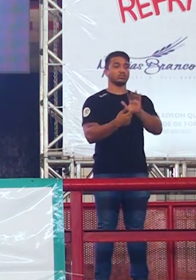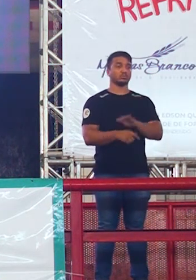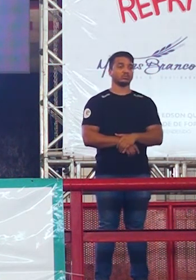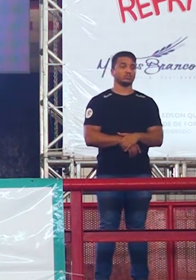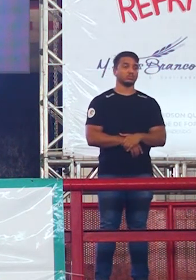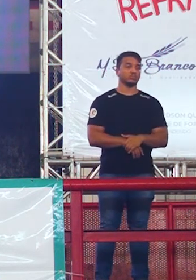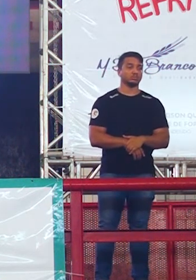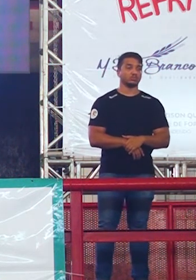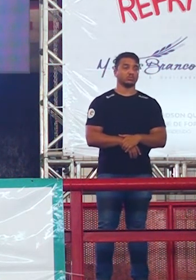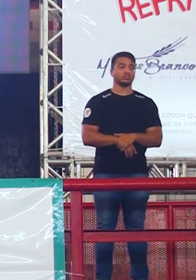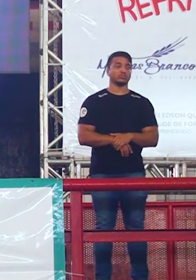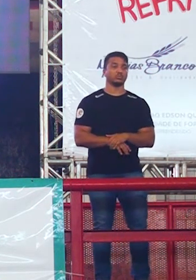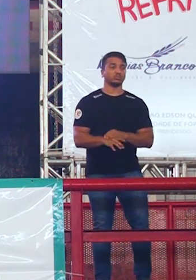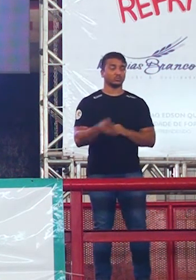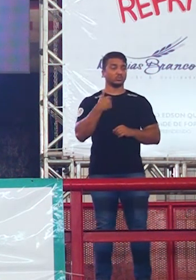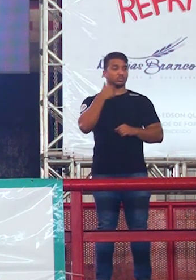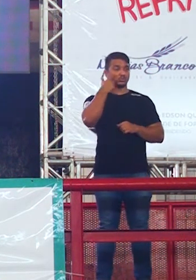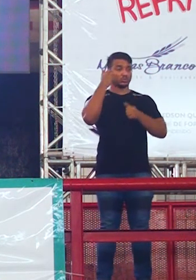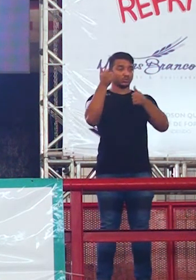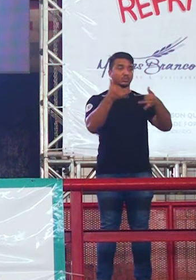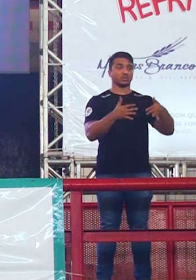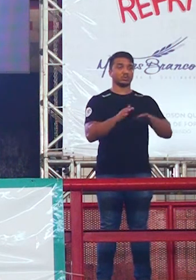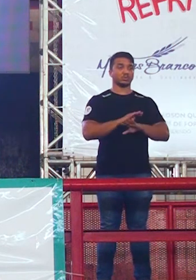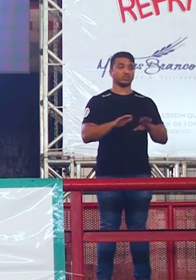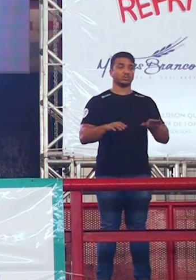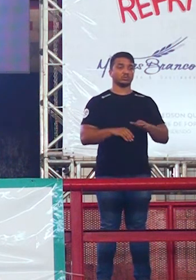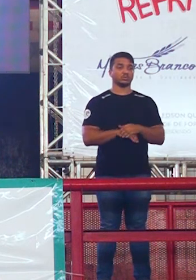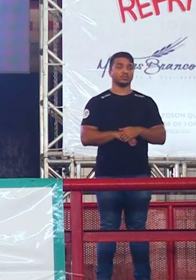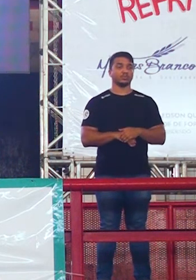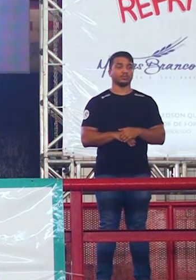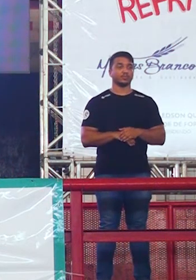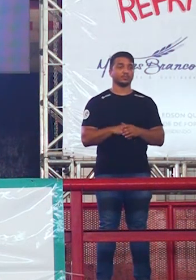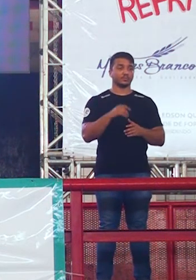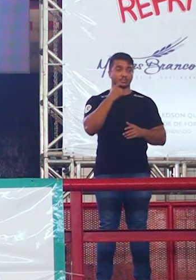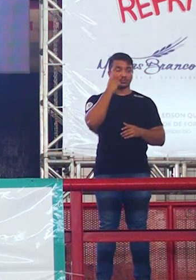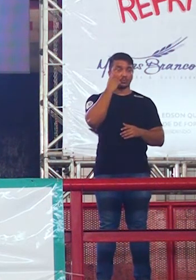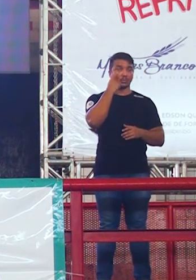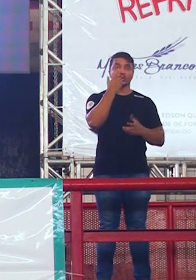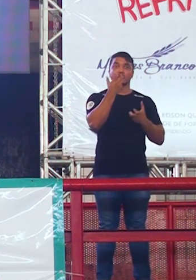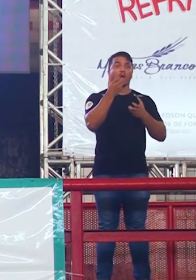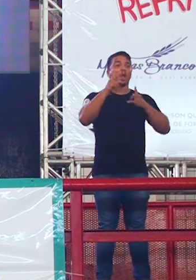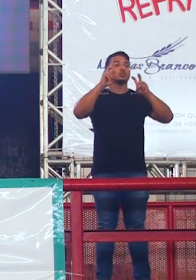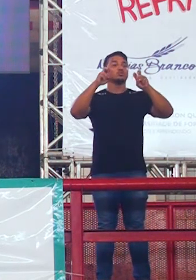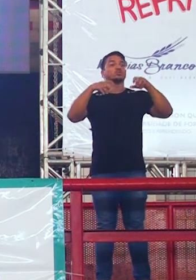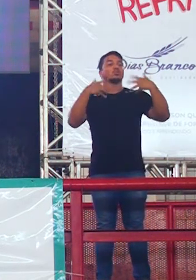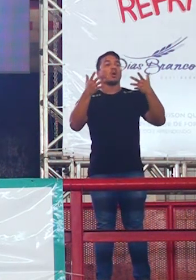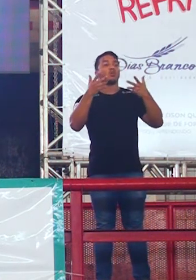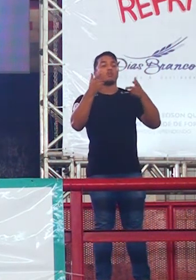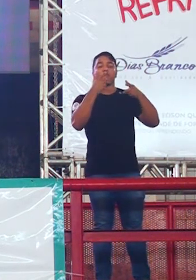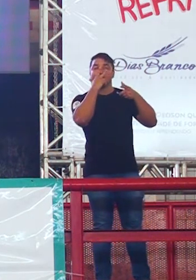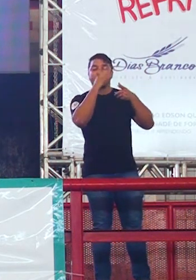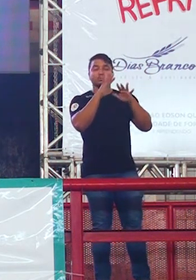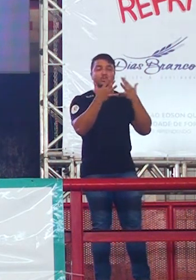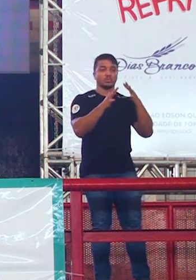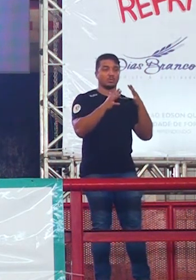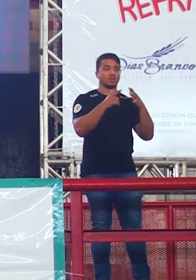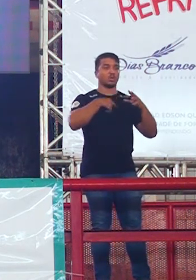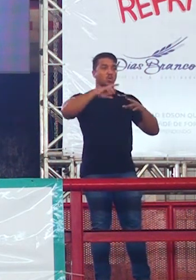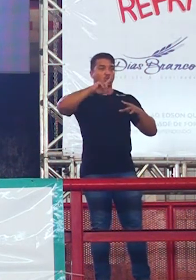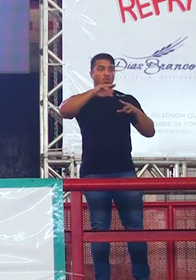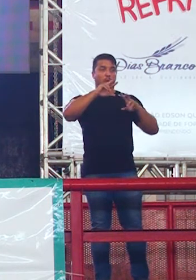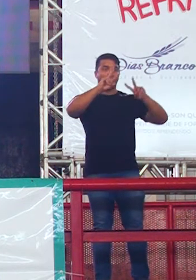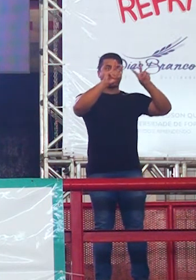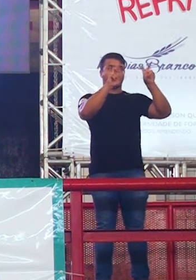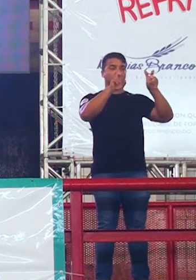explicado aí. professor? Sim. Eles já disseram que vão querer. Ou seja, aí não tá tema